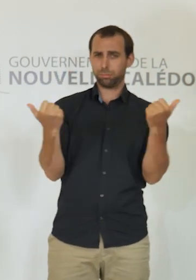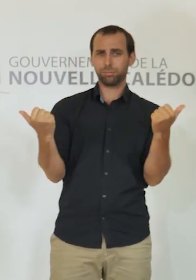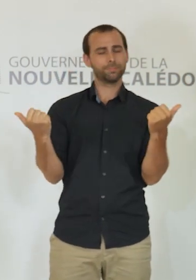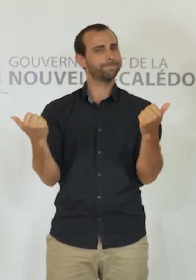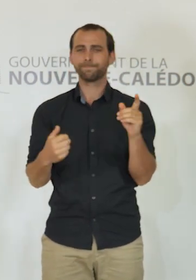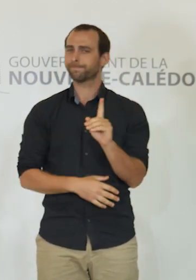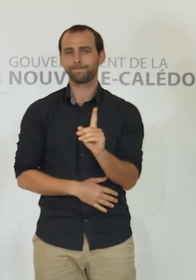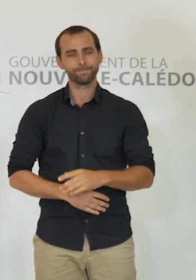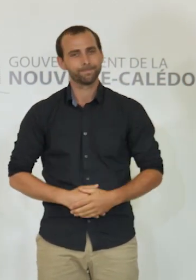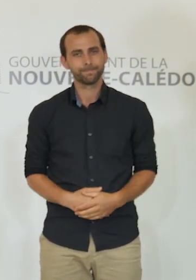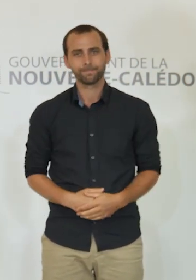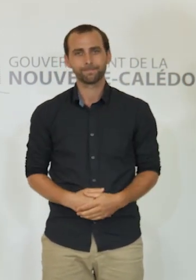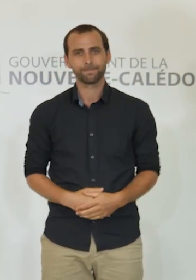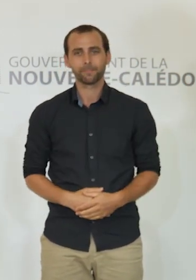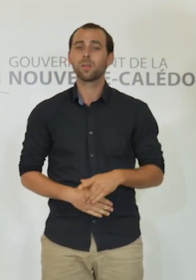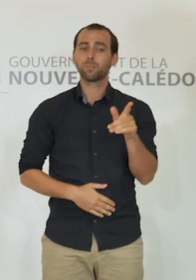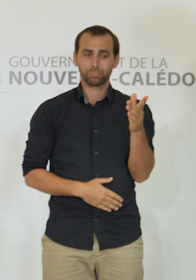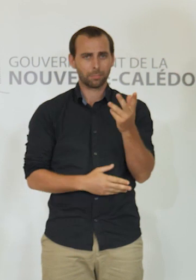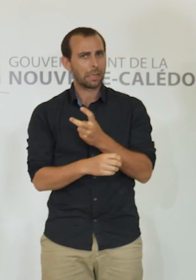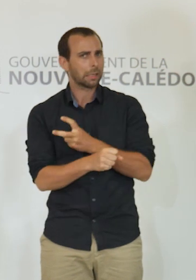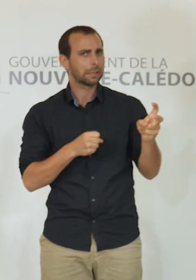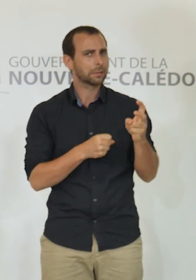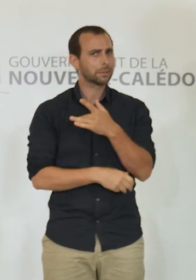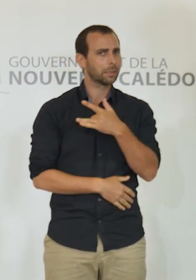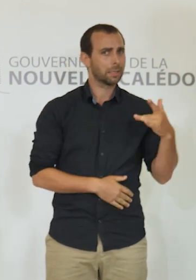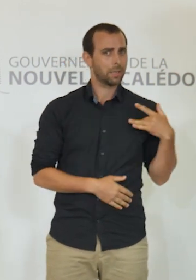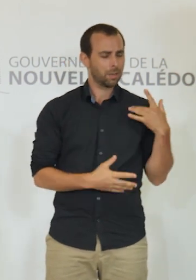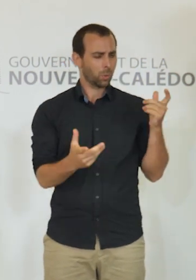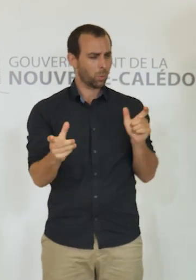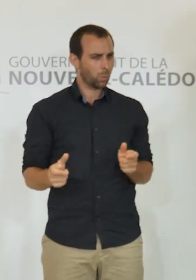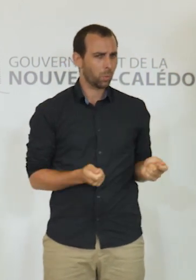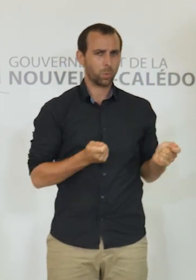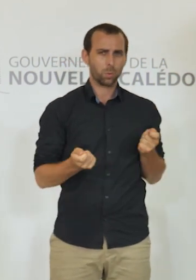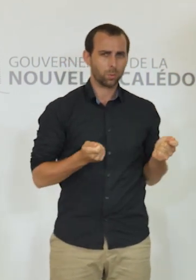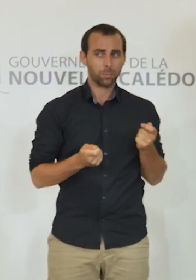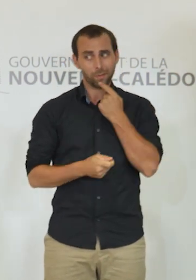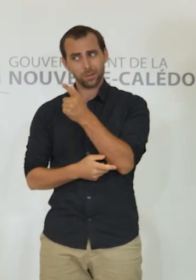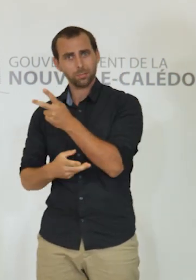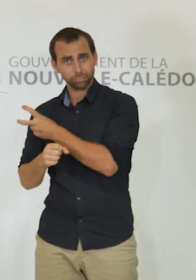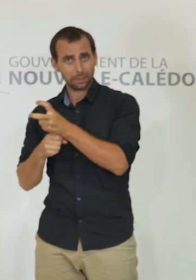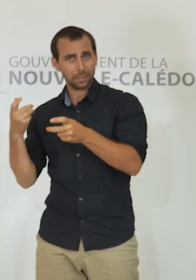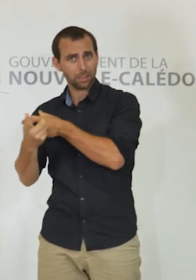parce que nous contrôlons le risque sanitaire que nous contrôlons le risque économique.